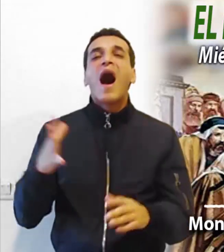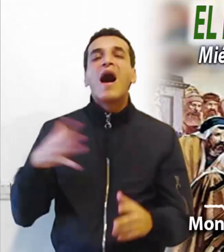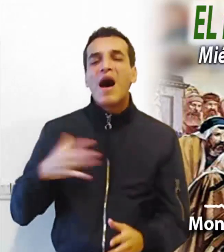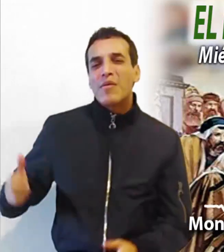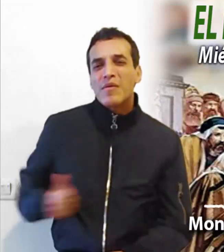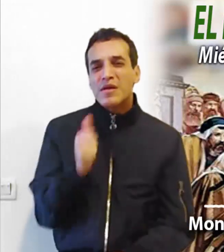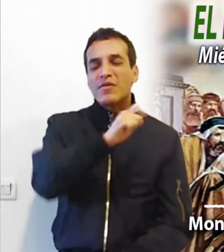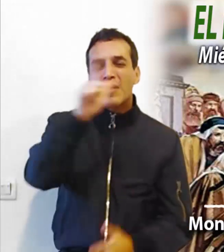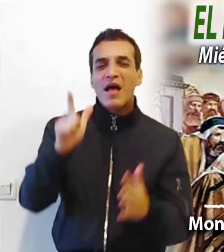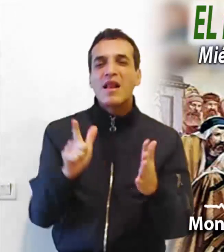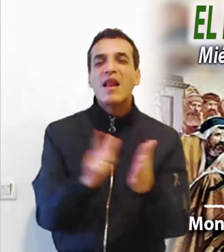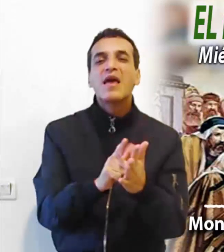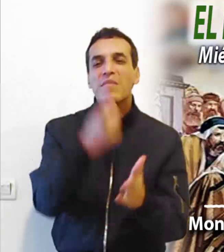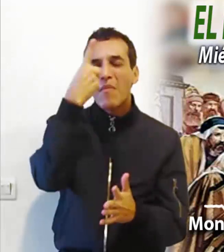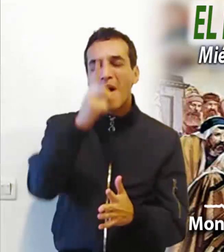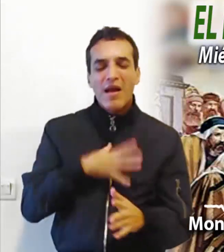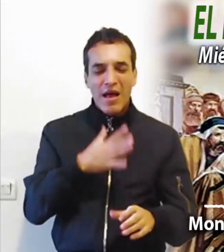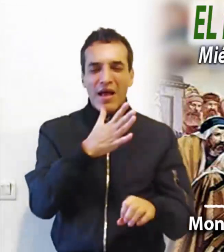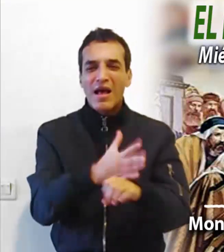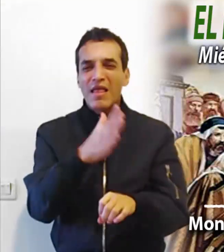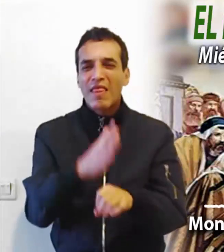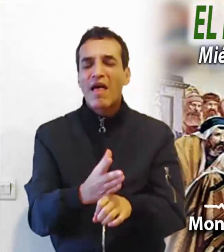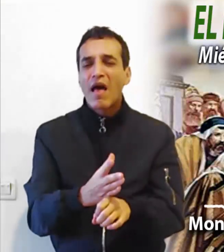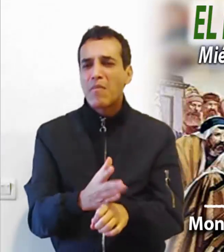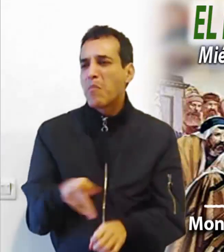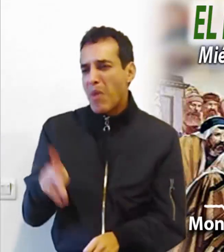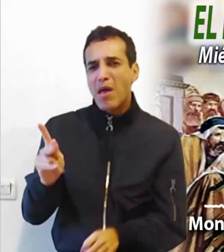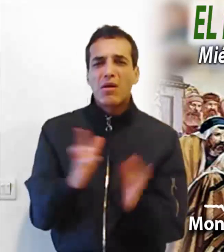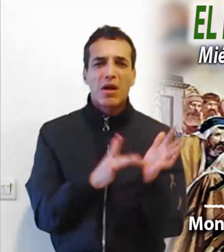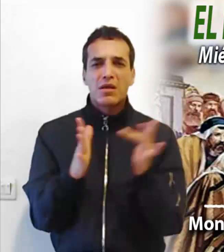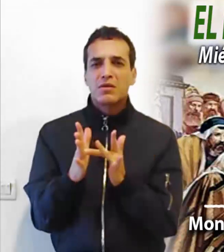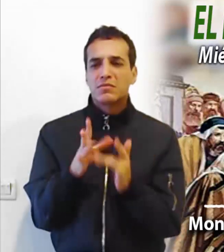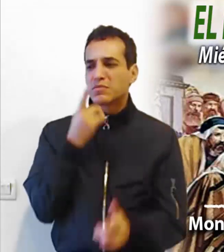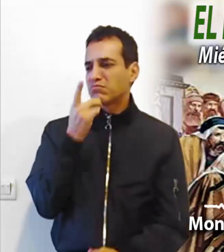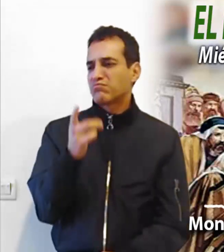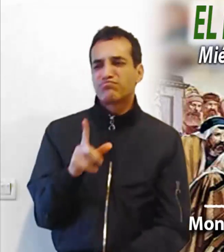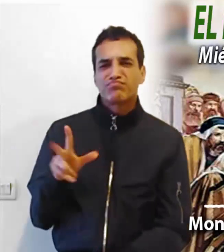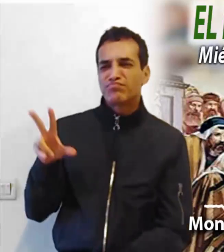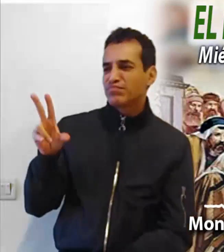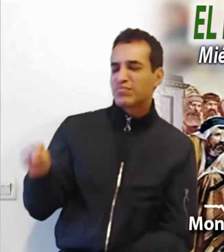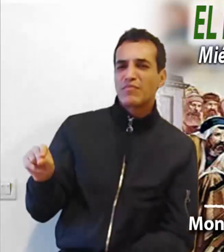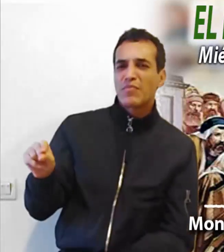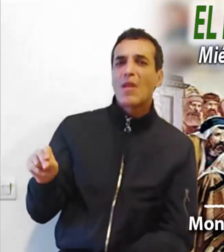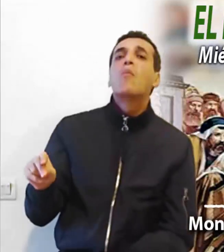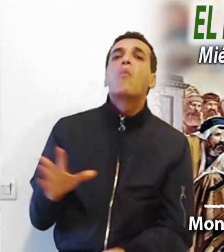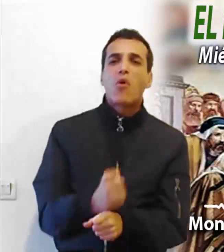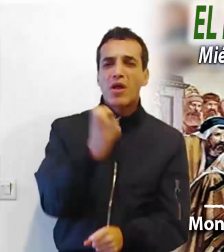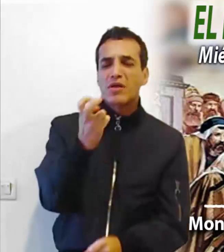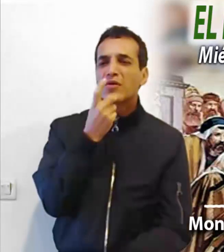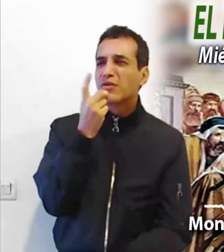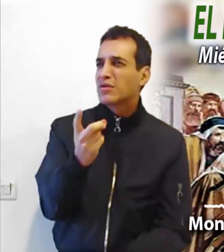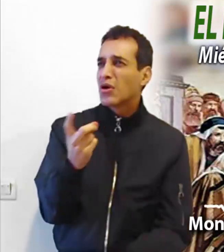ley opresora. Jesús se opone abiertamente y con una pregunta retórica